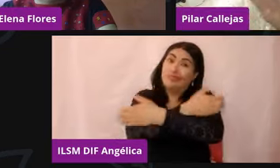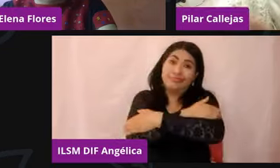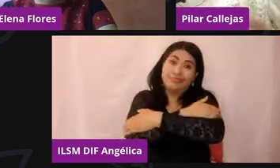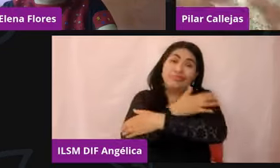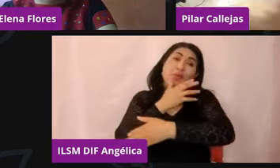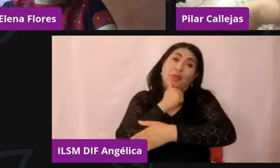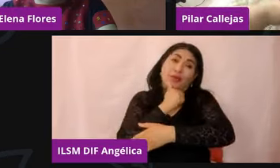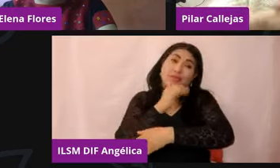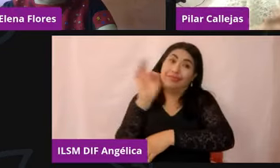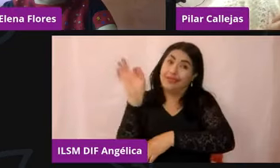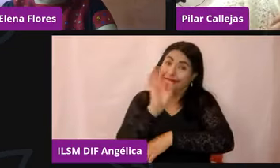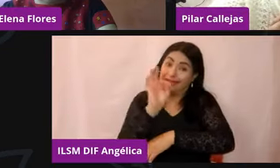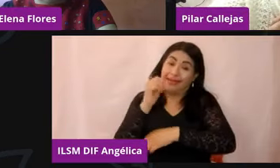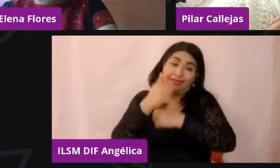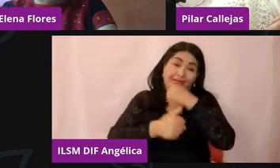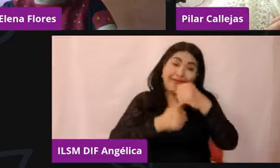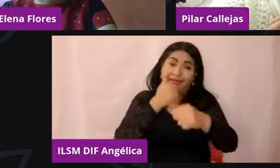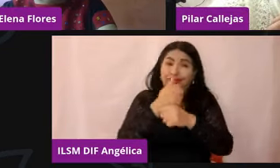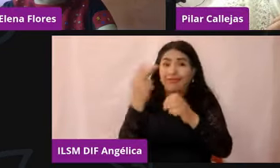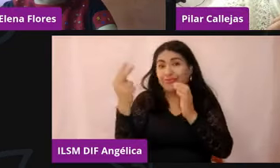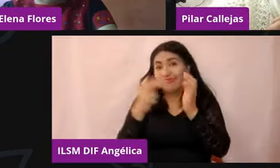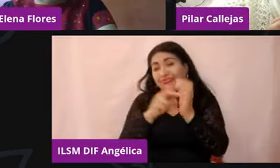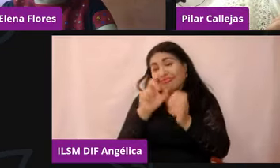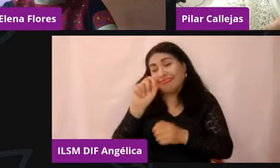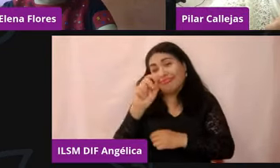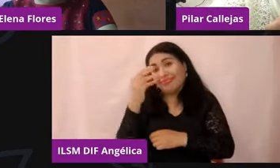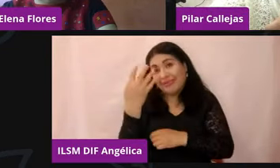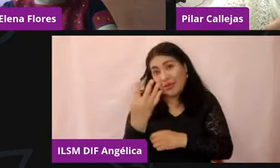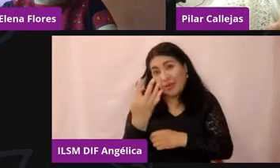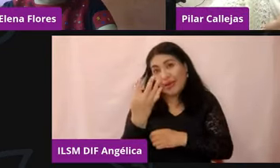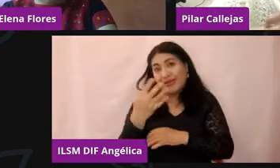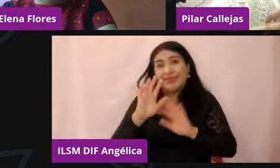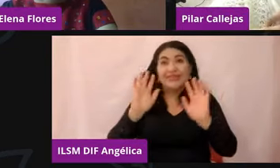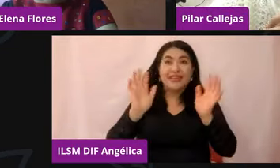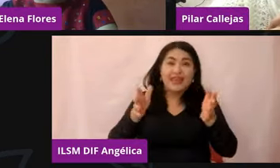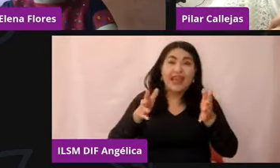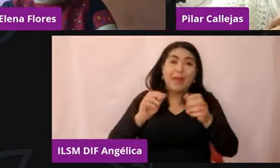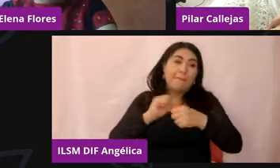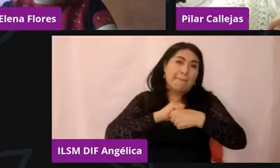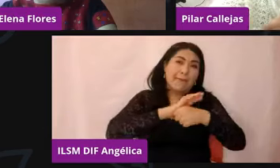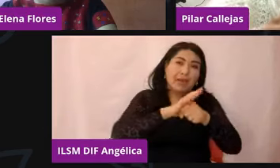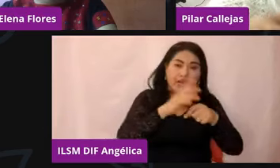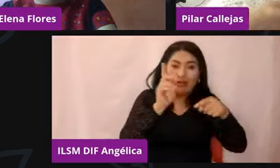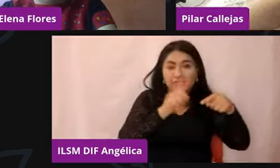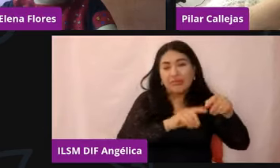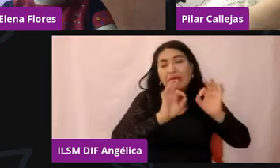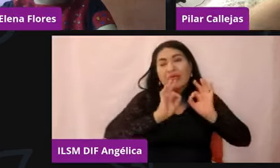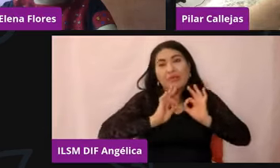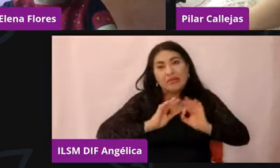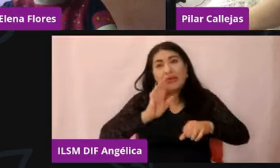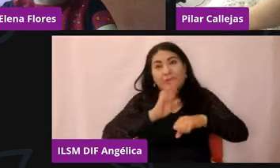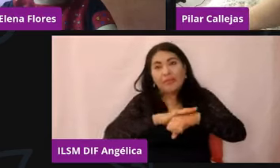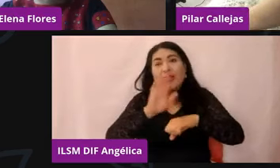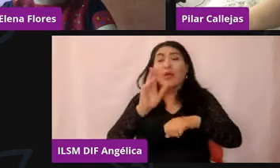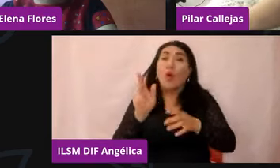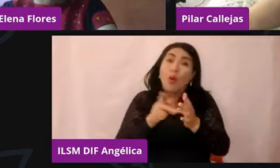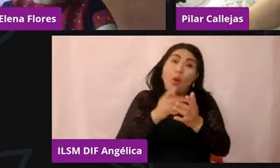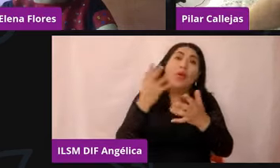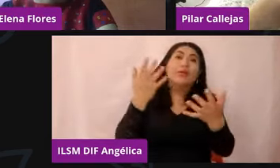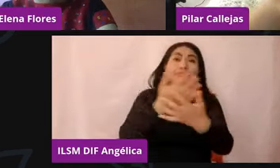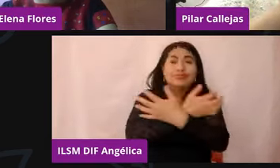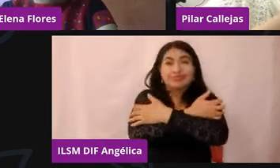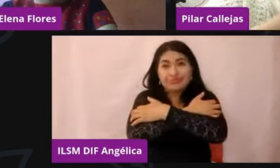2024 que esto no sea ya mucho más tranquilo, lo volveremos a hacer, pero no, o sea,